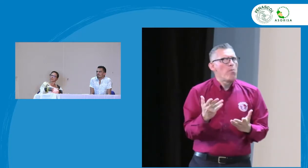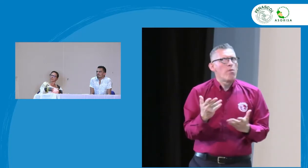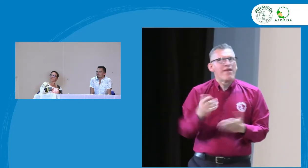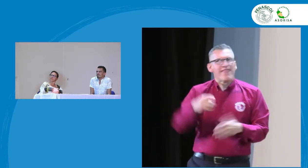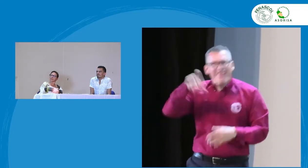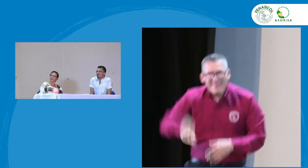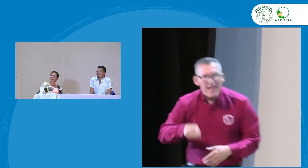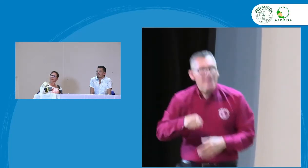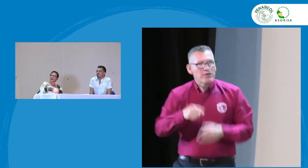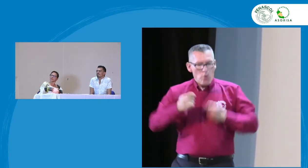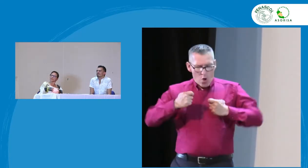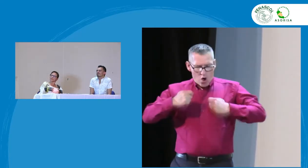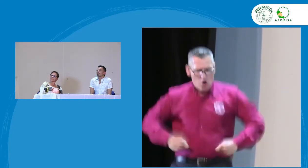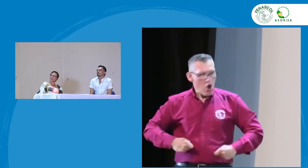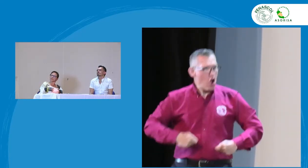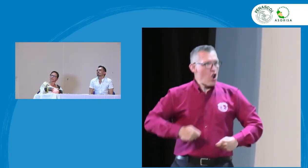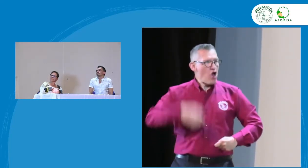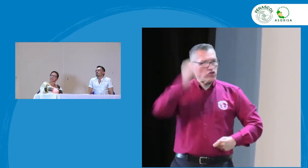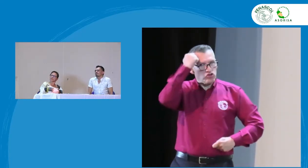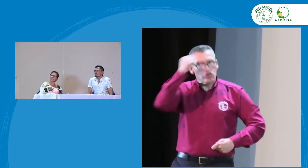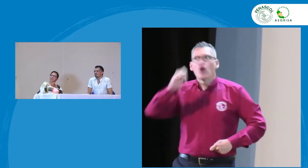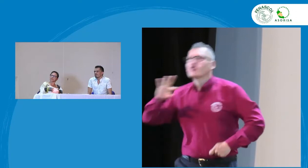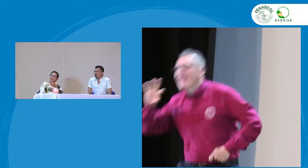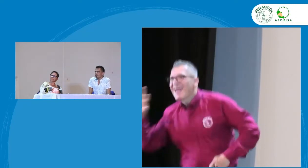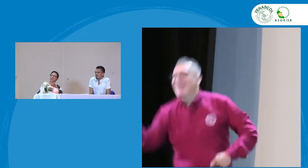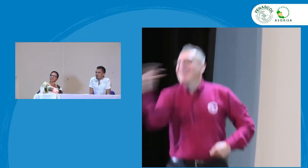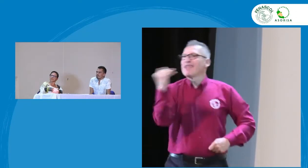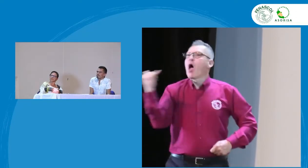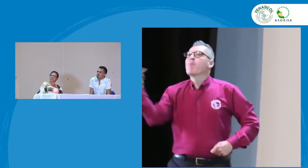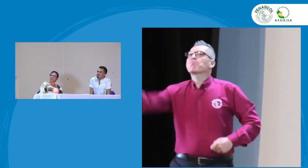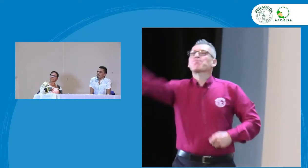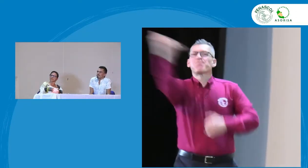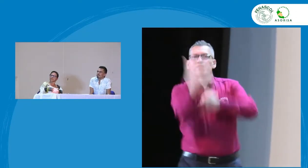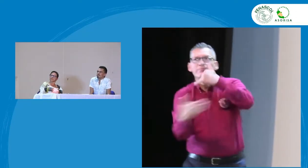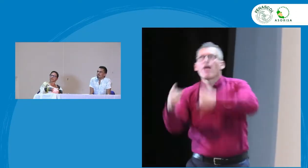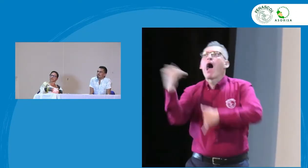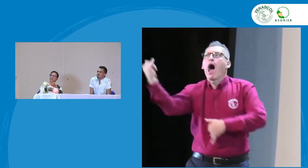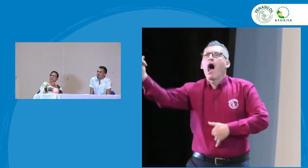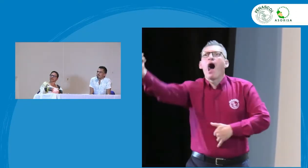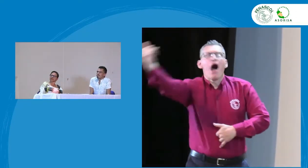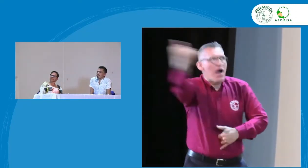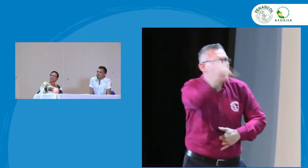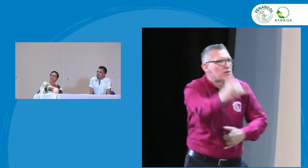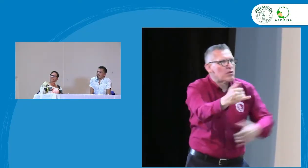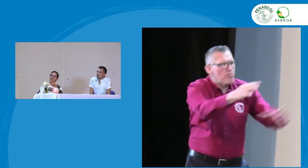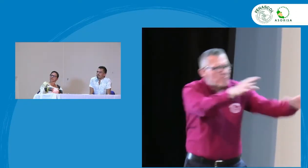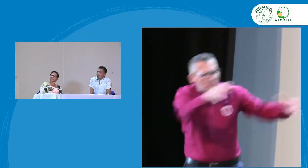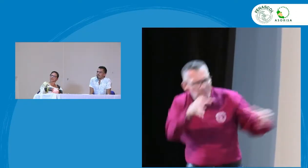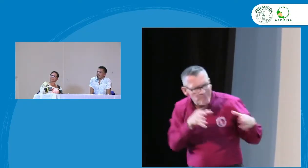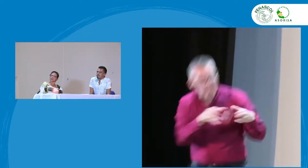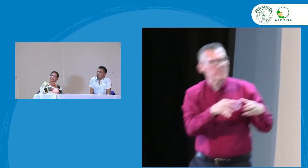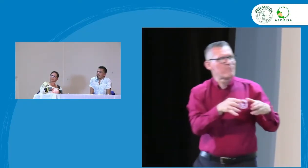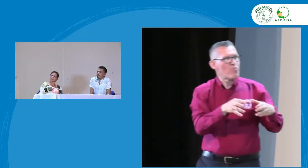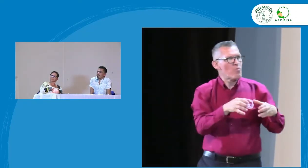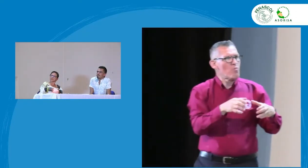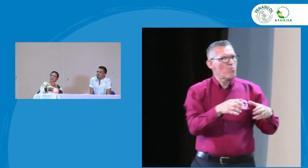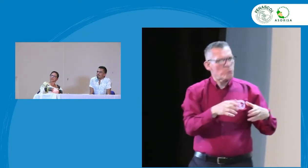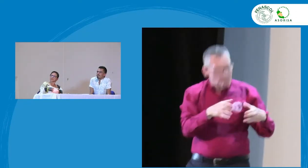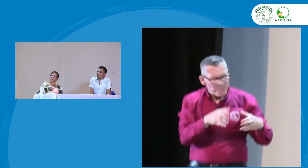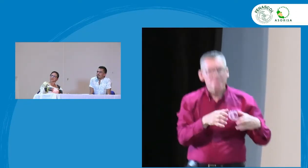como docente que ves qué cosas se deben hacer qué cosas se deben tener presentes en el rol pues porque ya